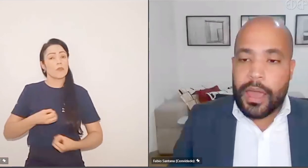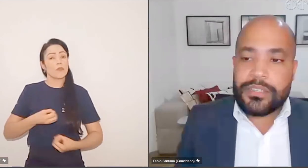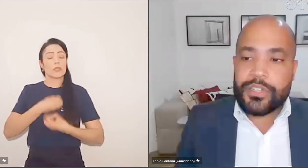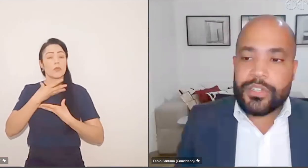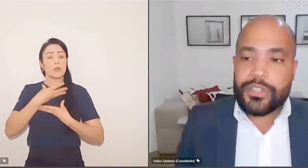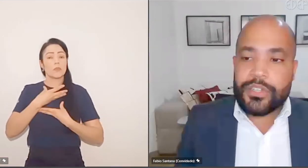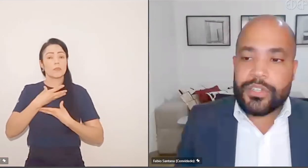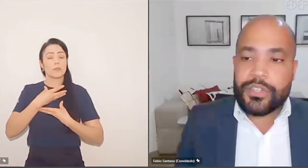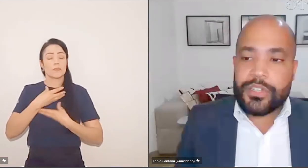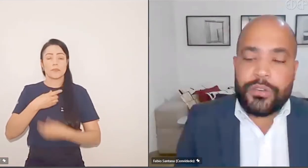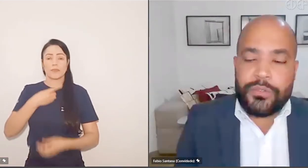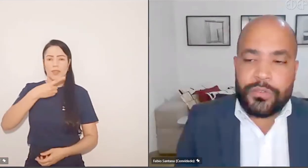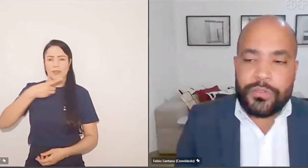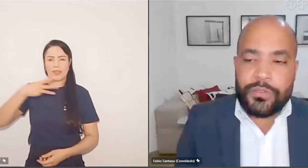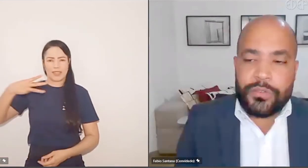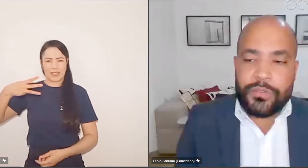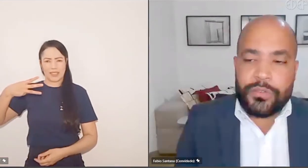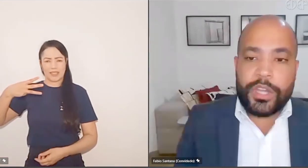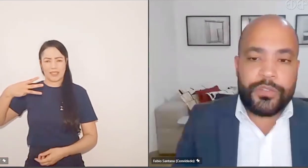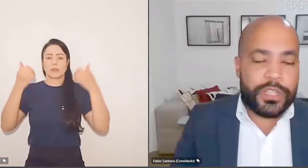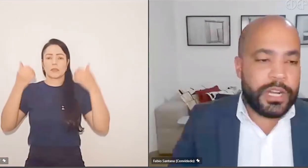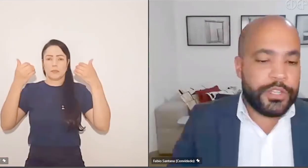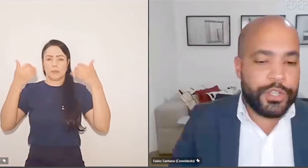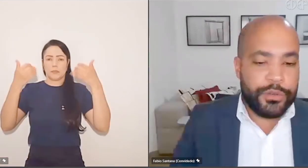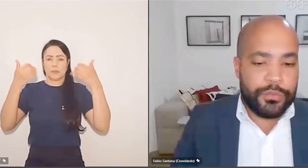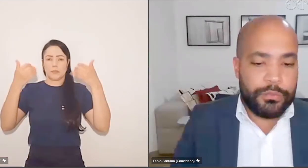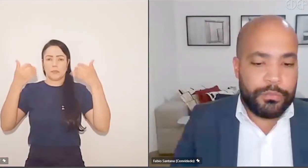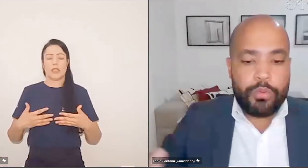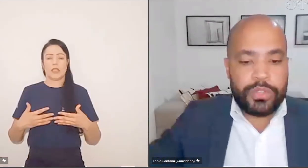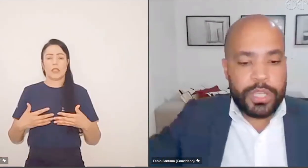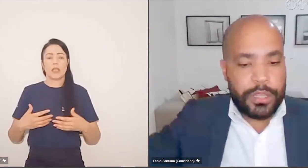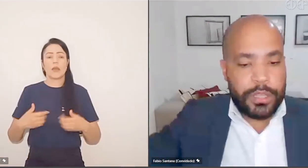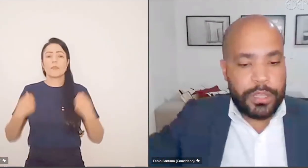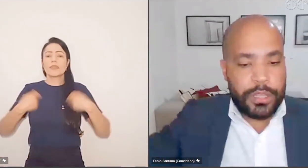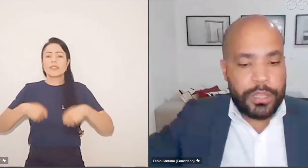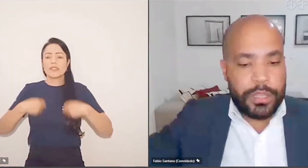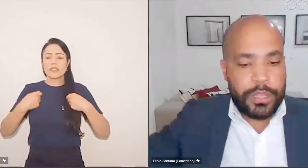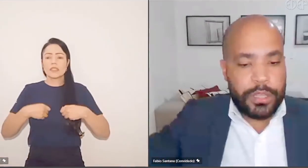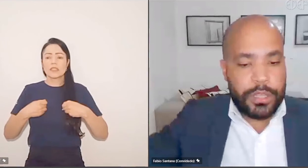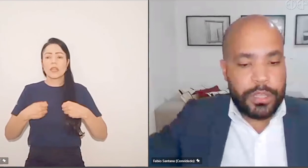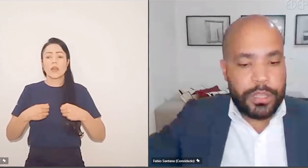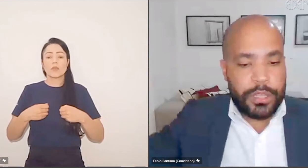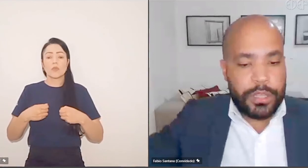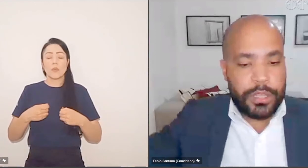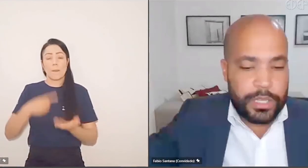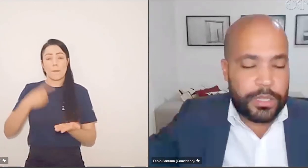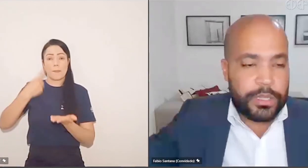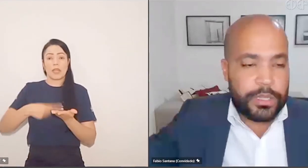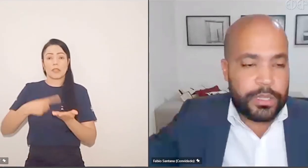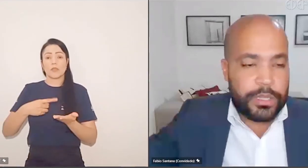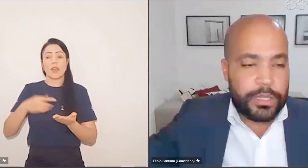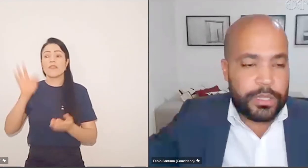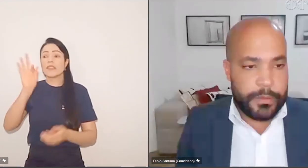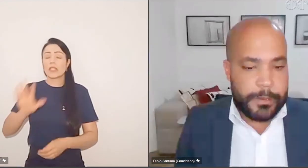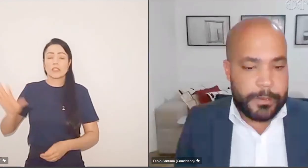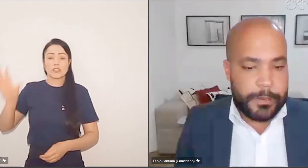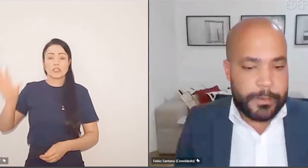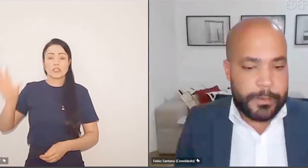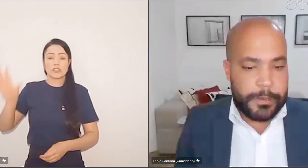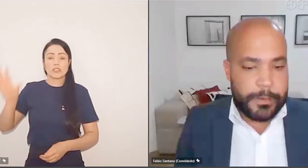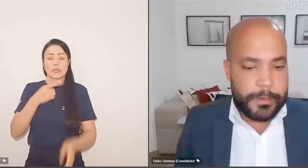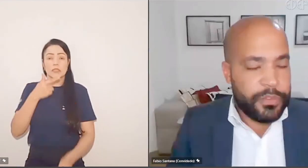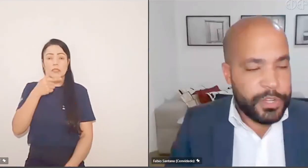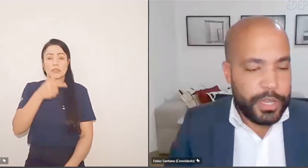O enunciado 13 diz a prévia ouitiva do ente federativo. Então, conceder um prazo. É muito salutar conceder um prazo de 72